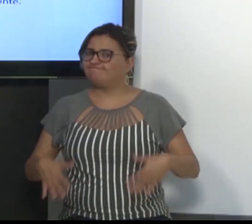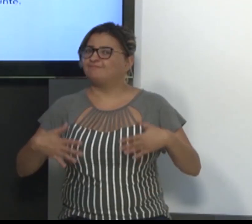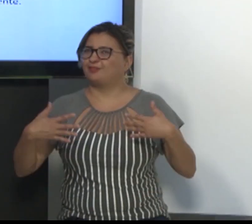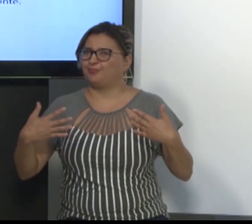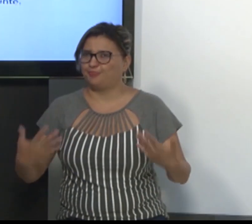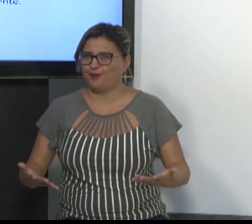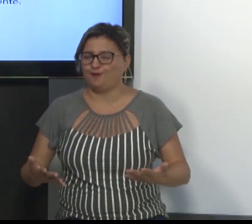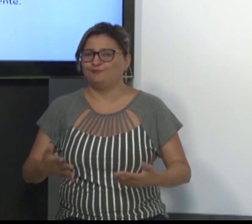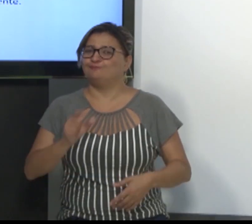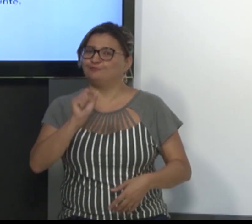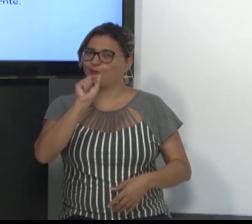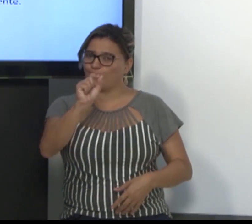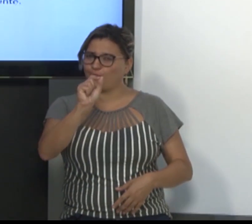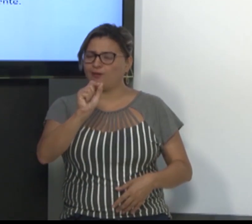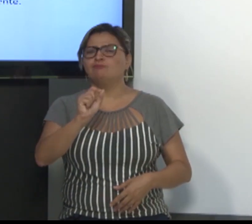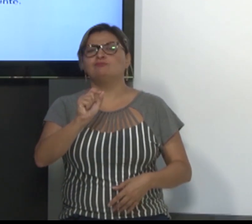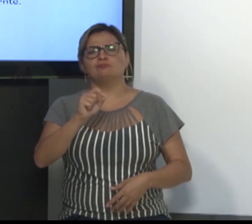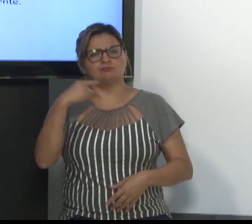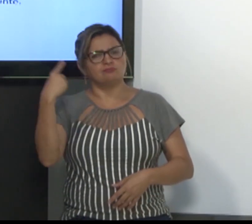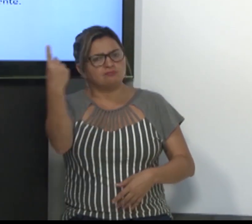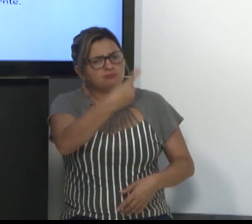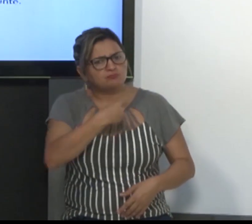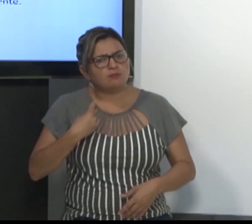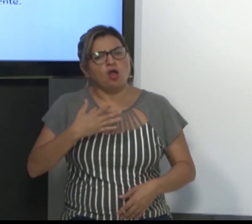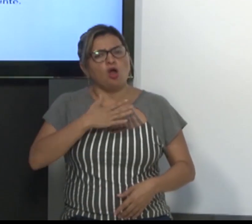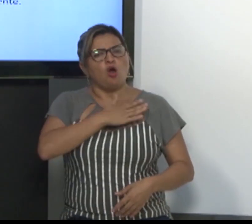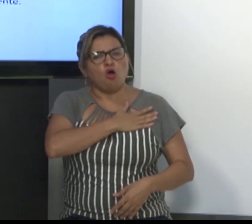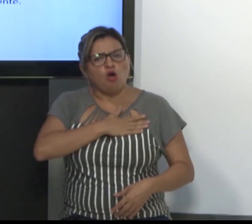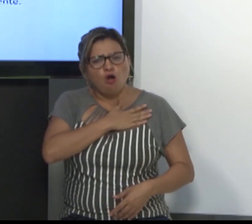Se você gosta de ler,